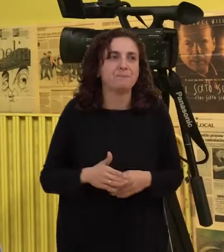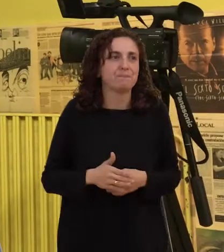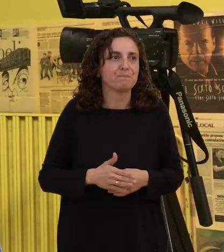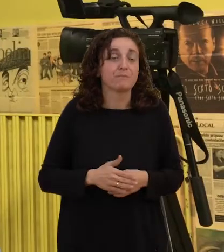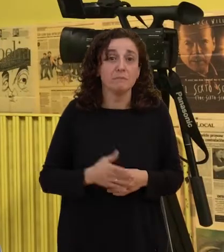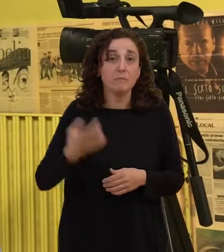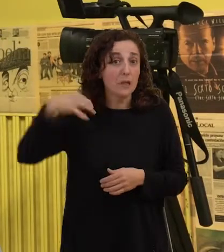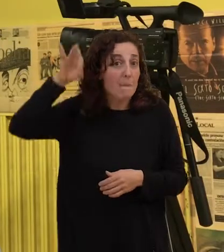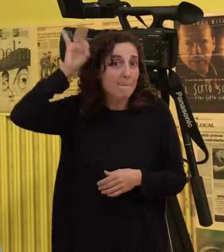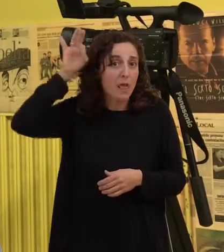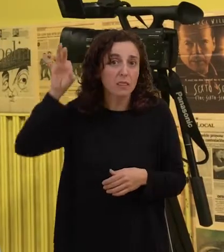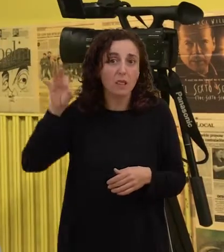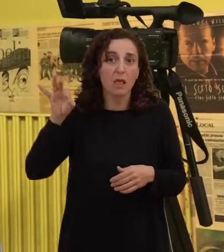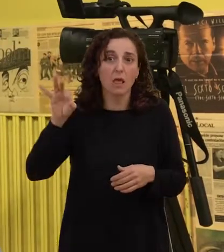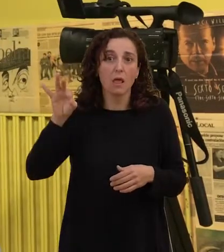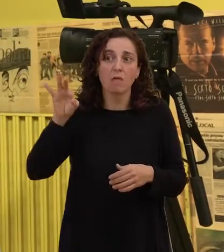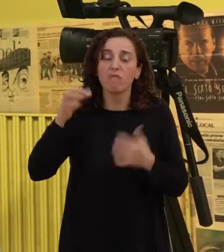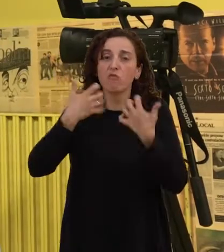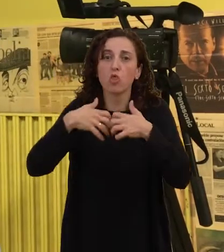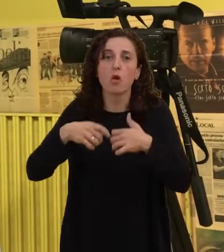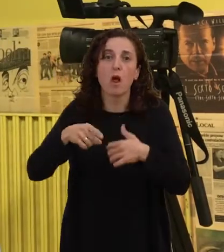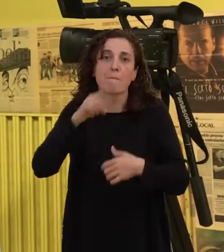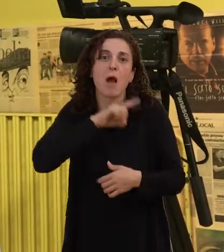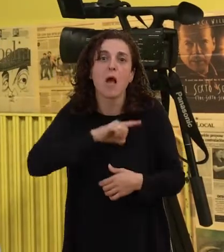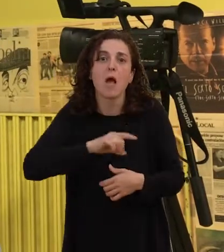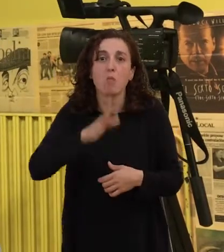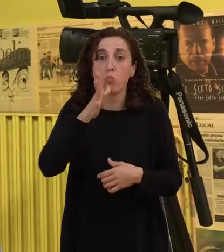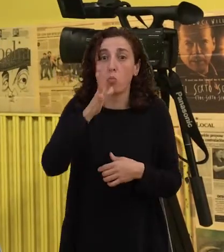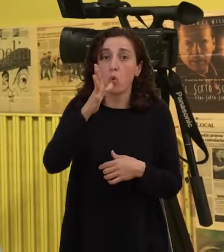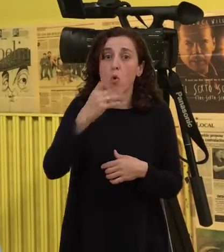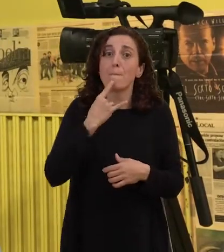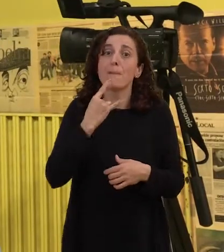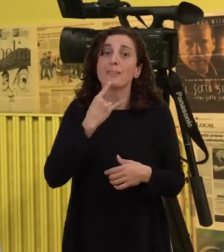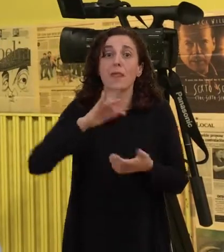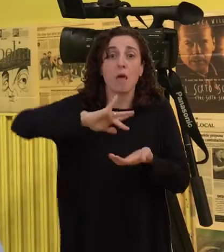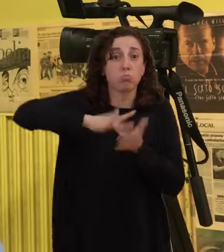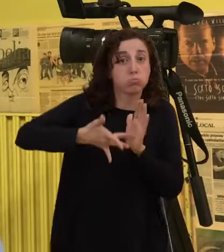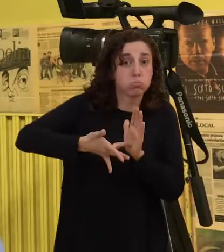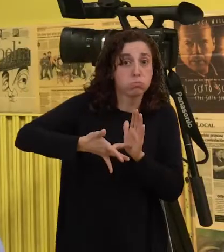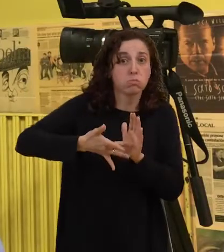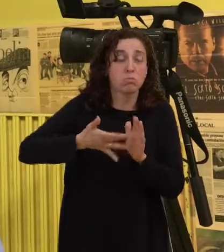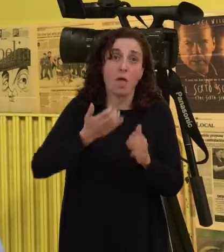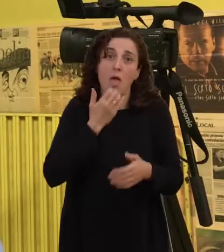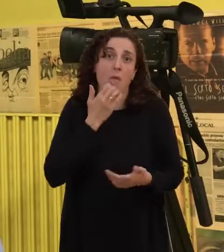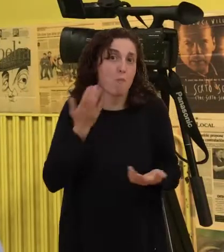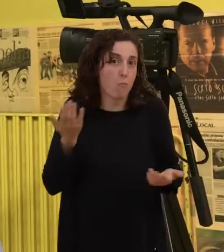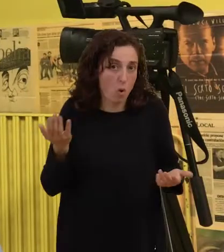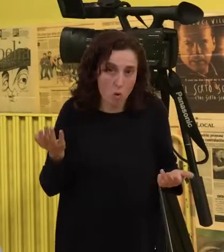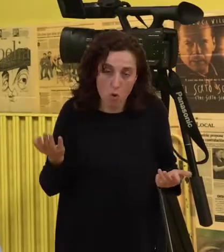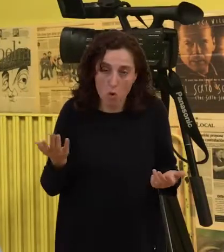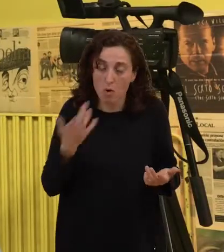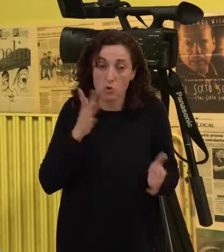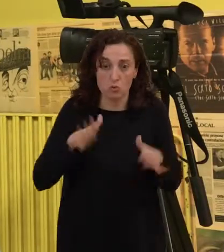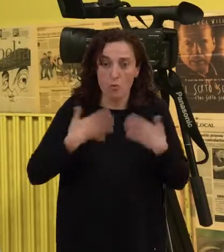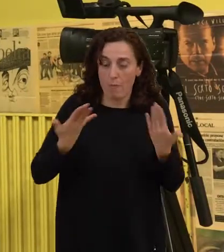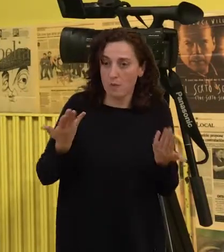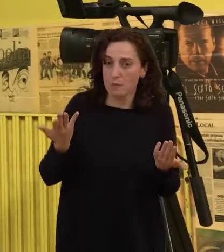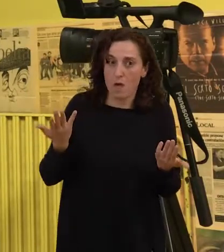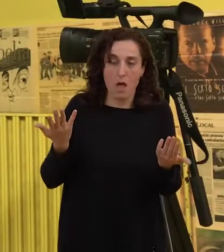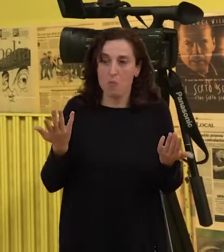perde efectividade o implante porque se acaba a batería pongamos un ejemplo te pilla de sorpresa pois non